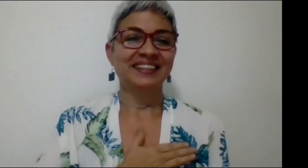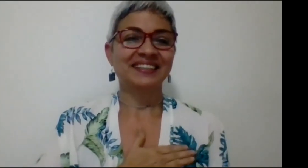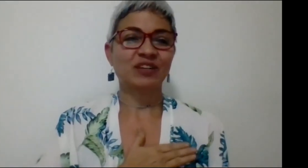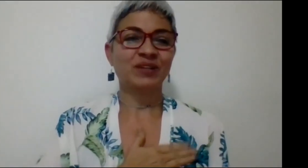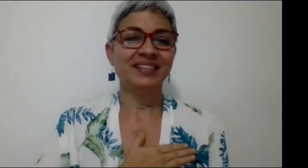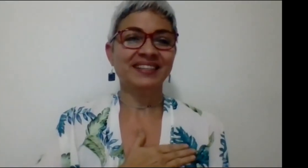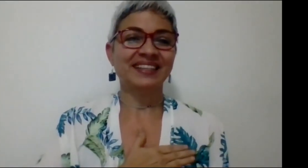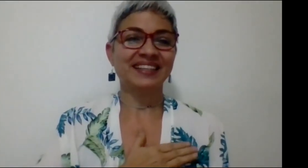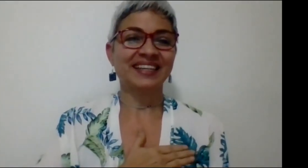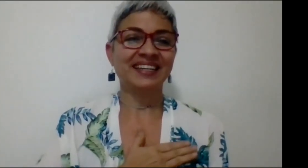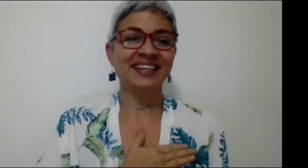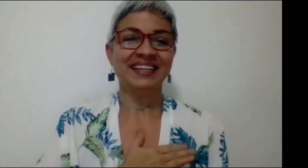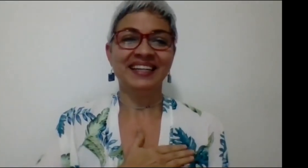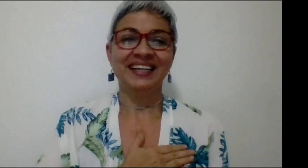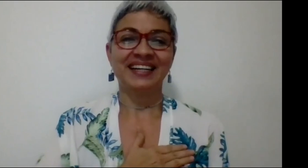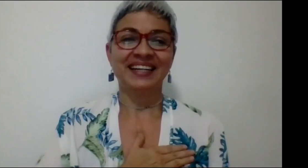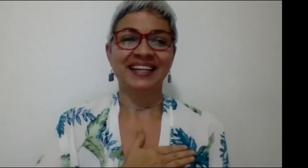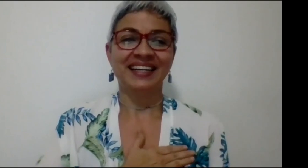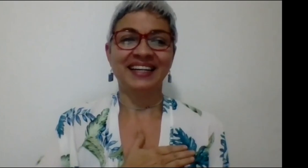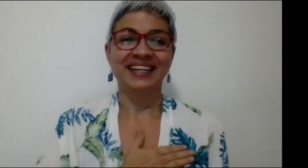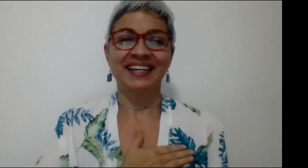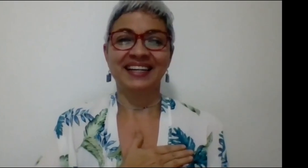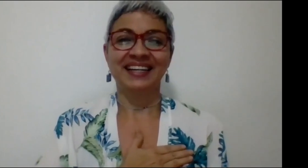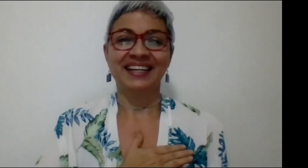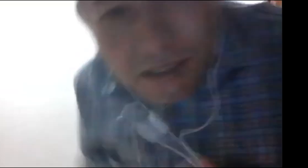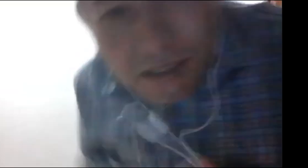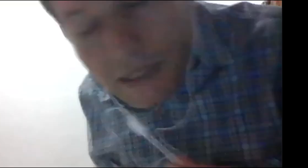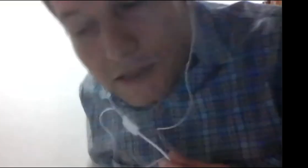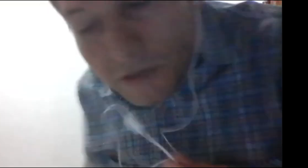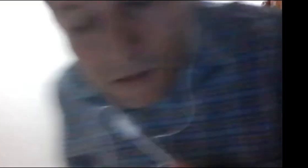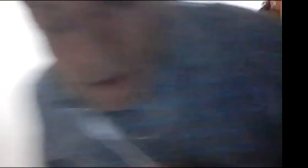¿Se acuerdan de qué era? Ah, ya tiene derechos de autorano.